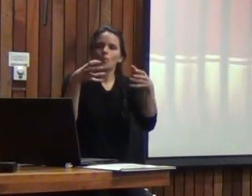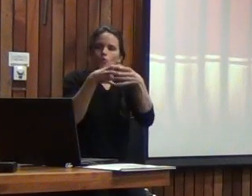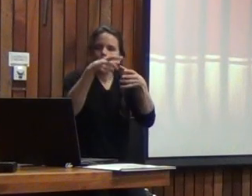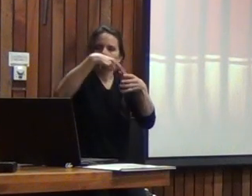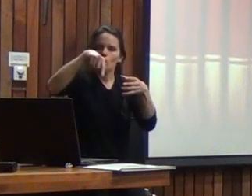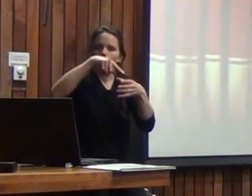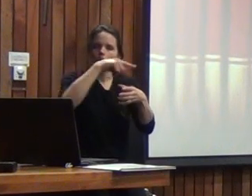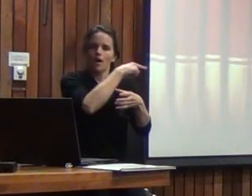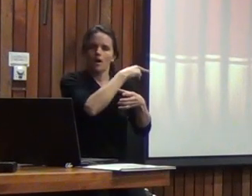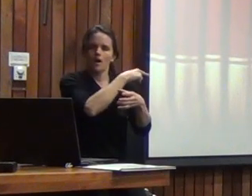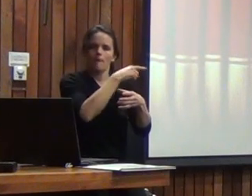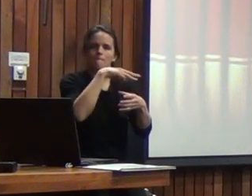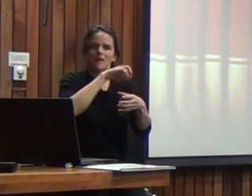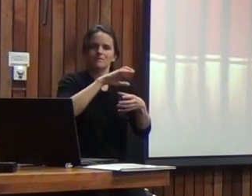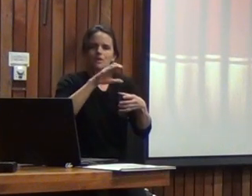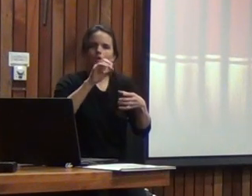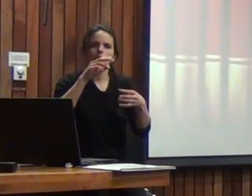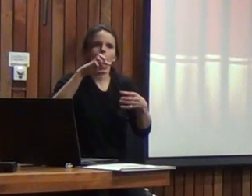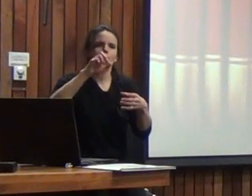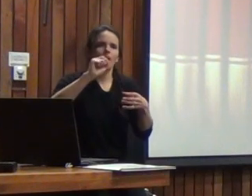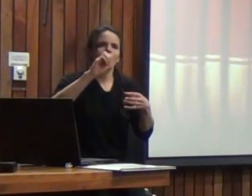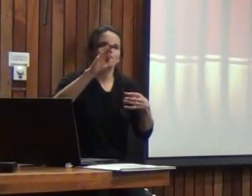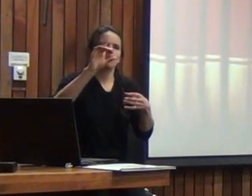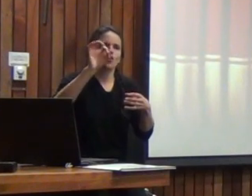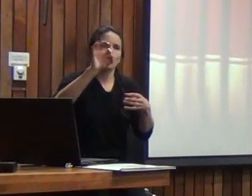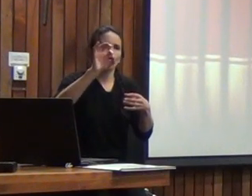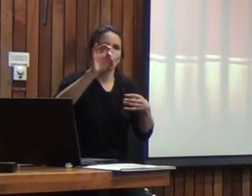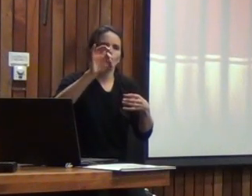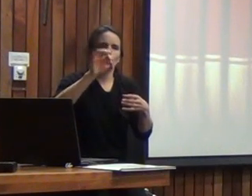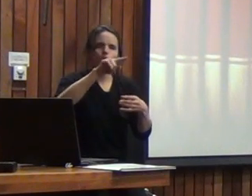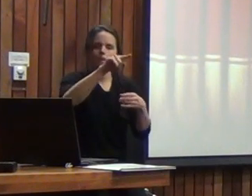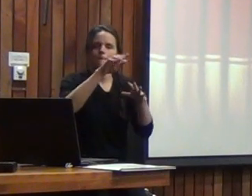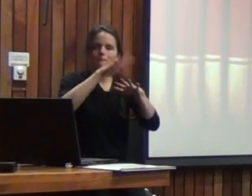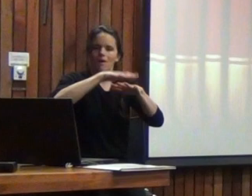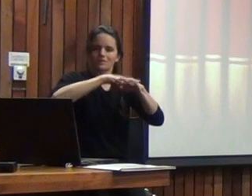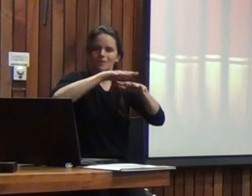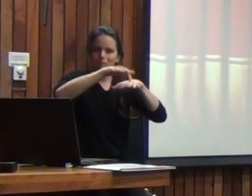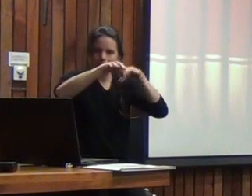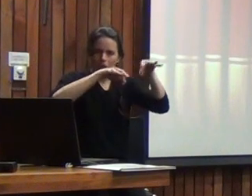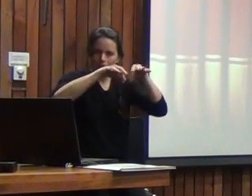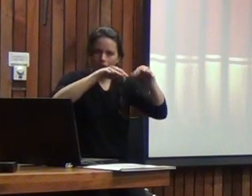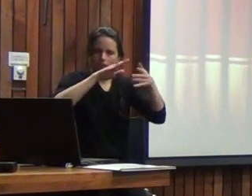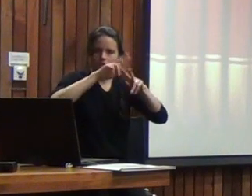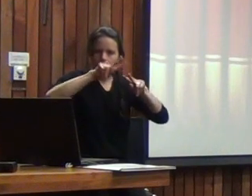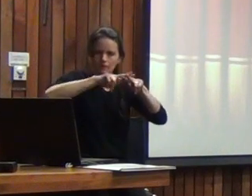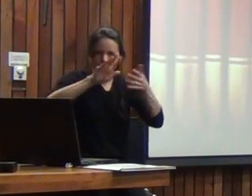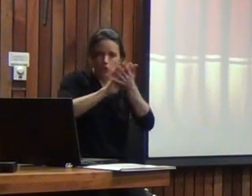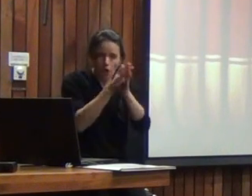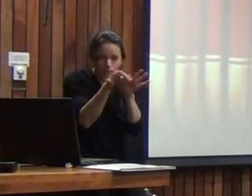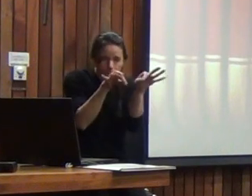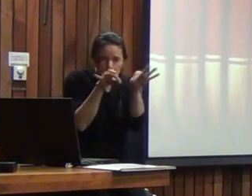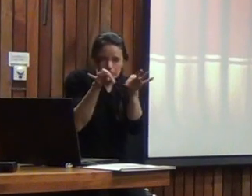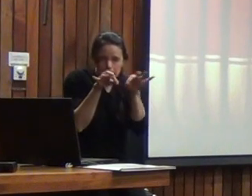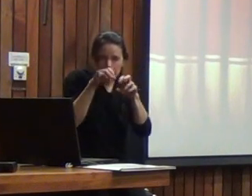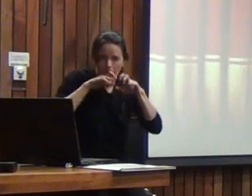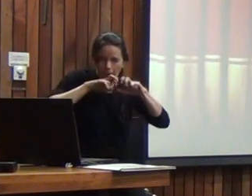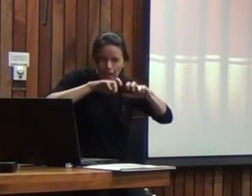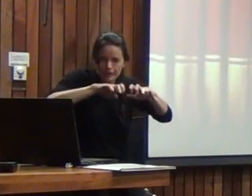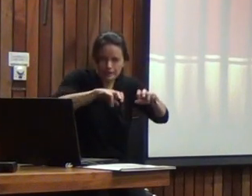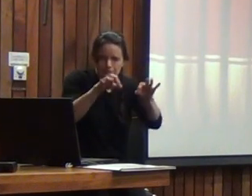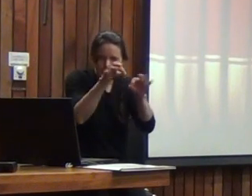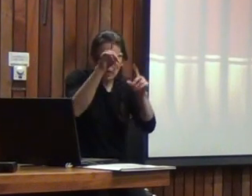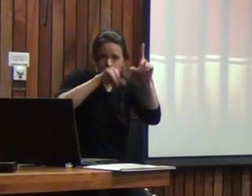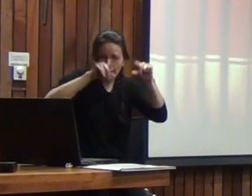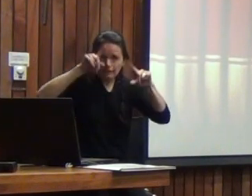porque Marcelo y Pablo las hizo ¿dónde está Pablo? Pablo es nuestro ingeniero matemático que está ahí quien nos hizo toda la parte de análisis estadístico